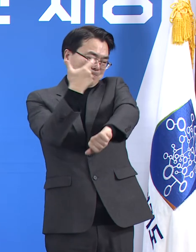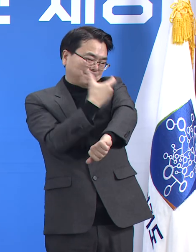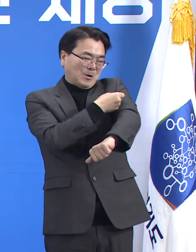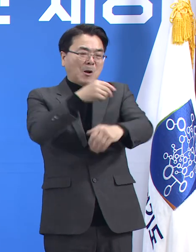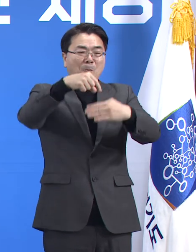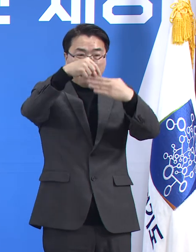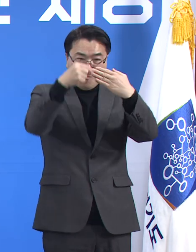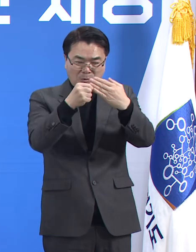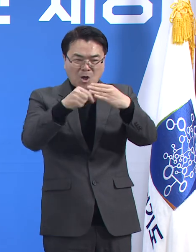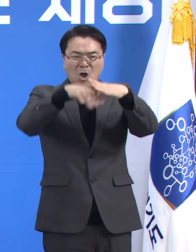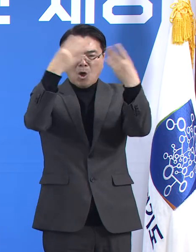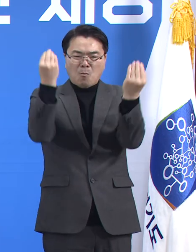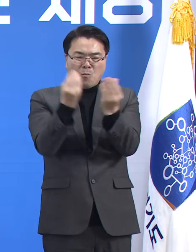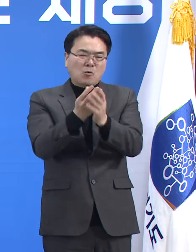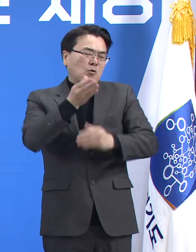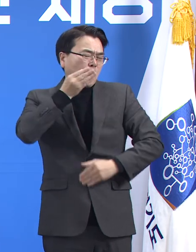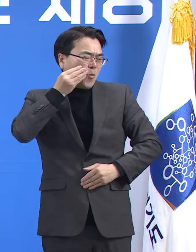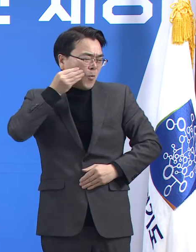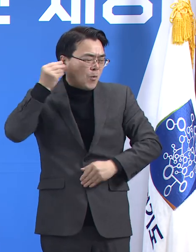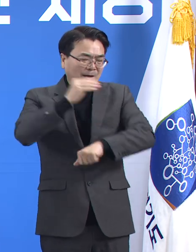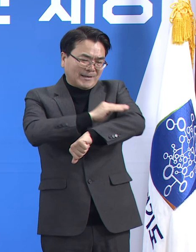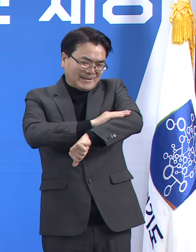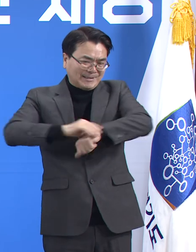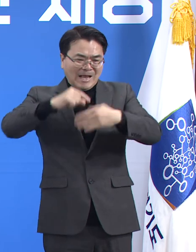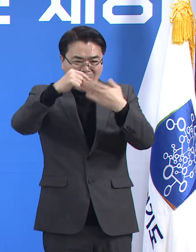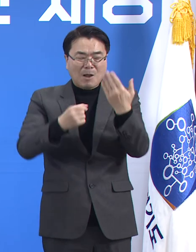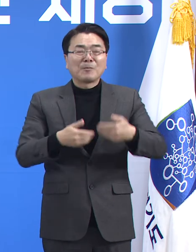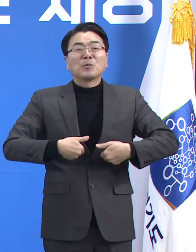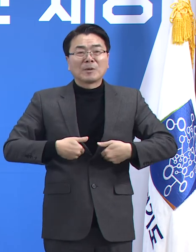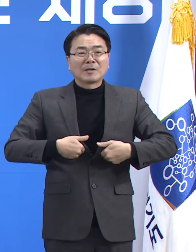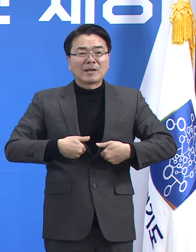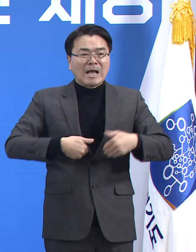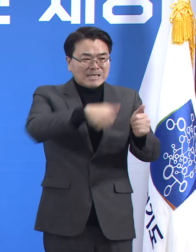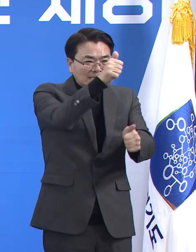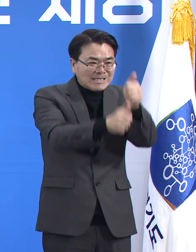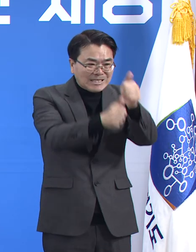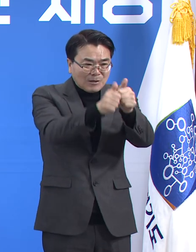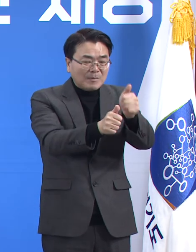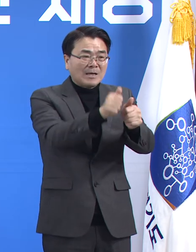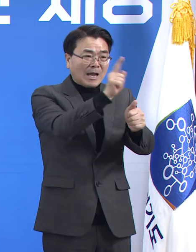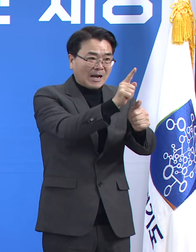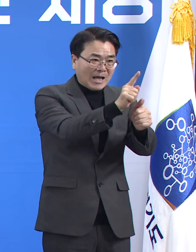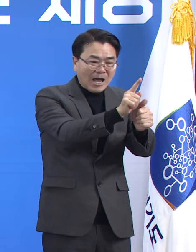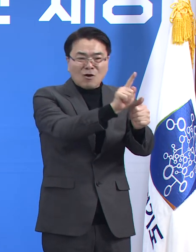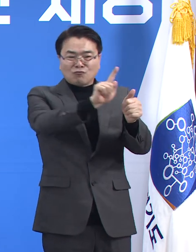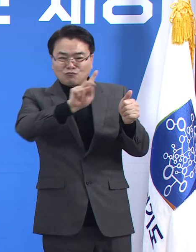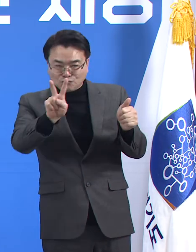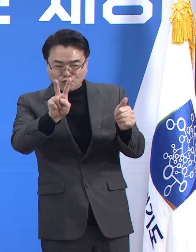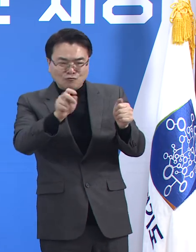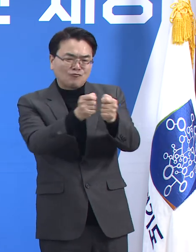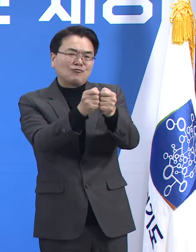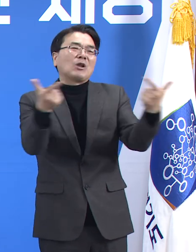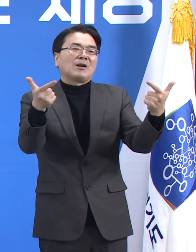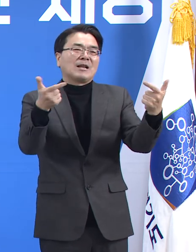성공적으로 운영해내야 합니다. 시험을 치를 과목이 하나에서 두 개가 된 셈입니다.